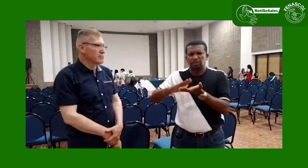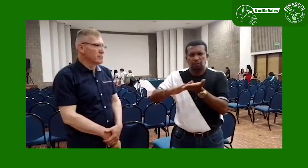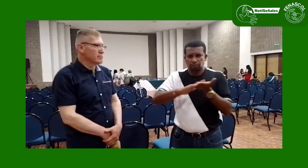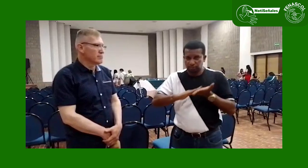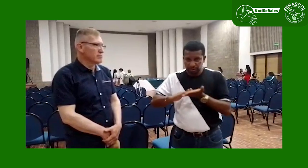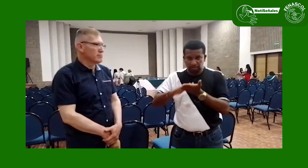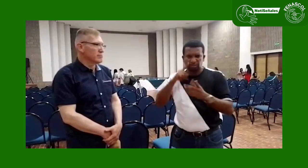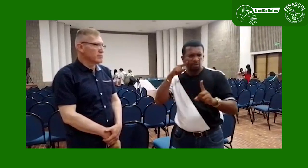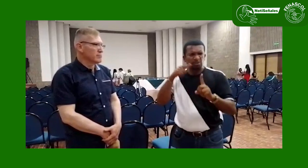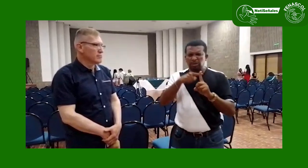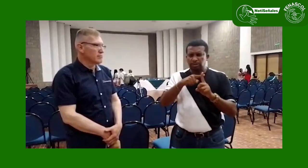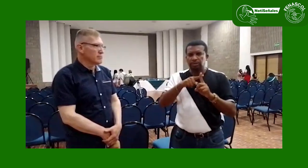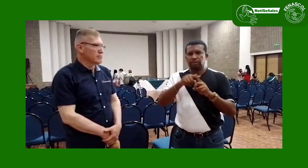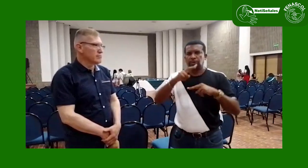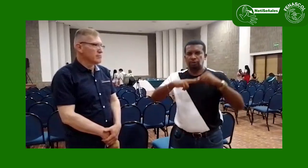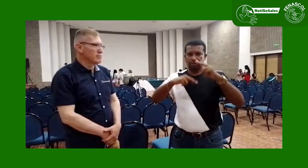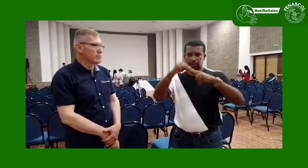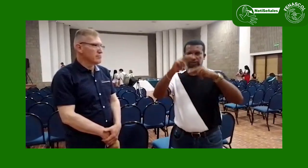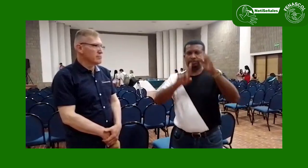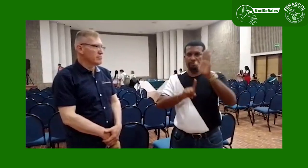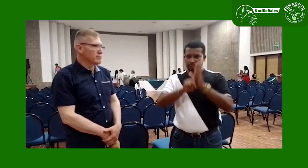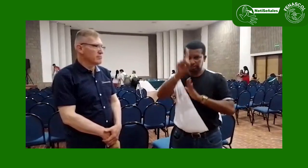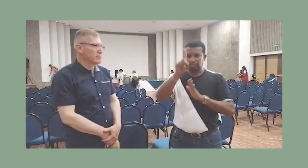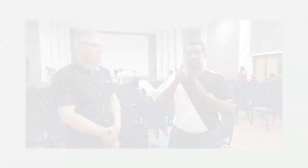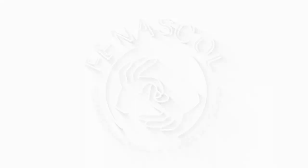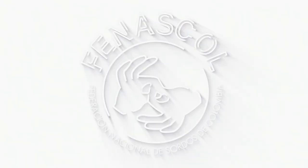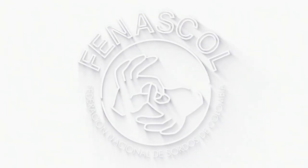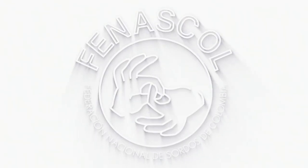posibles soluciones para contribuir al desarrollo de nuestra población.